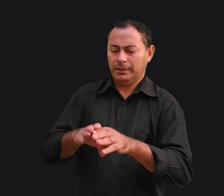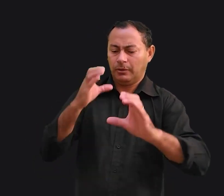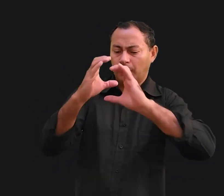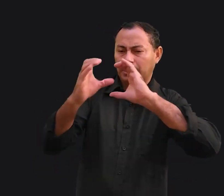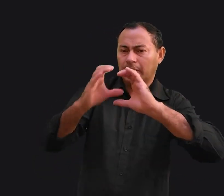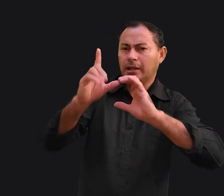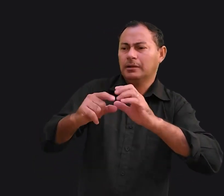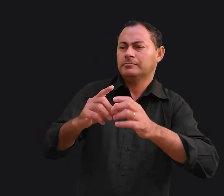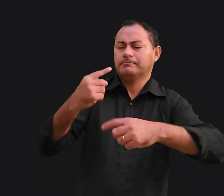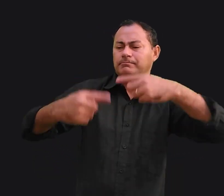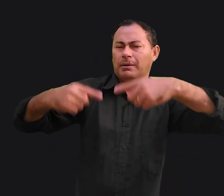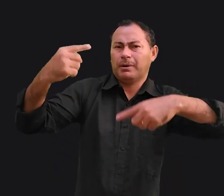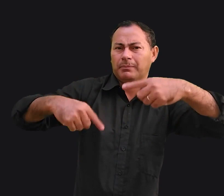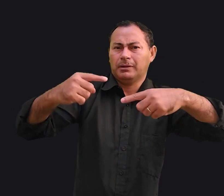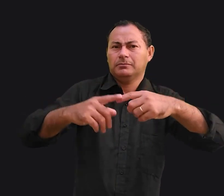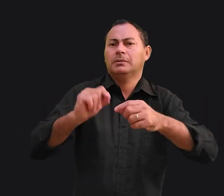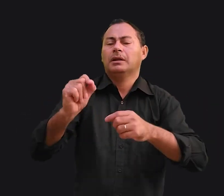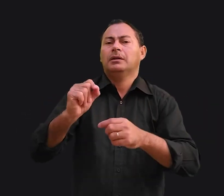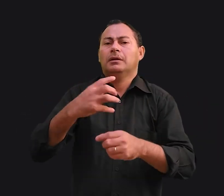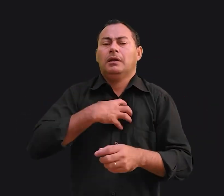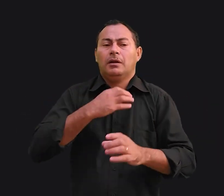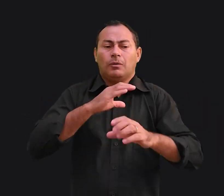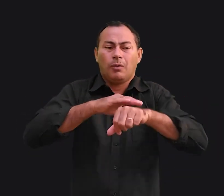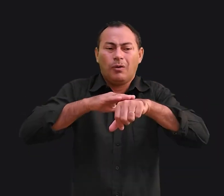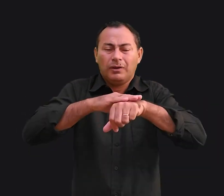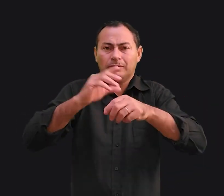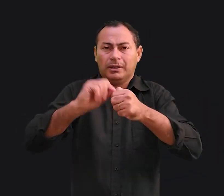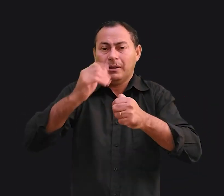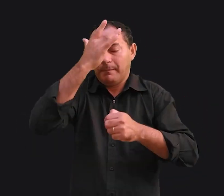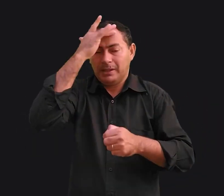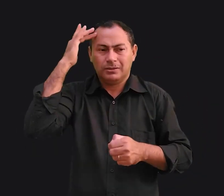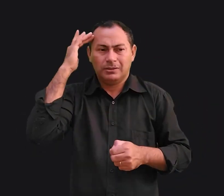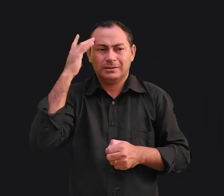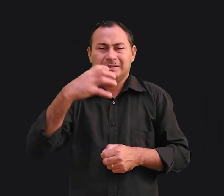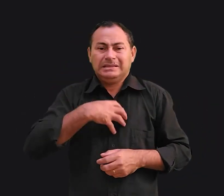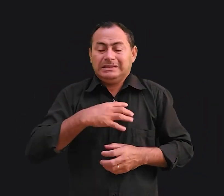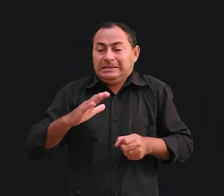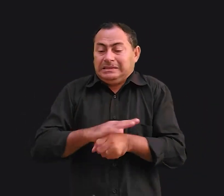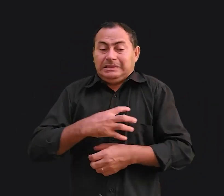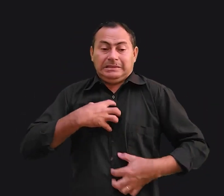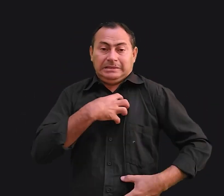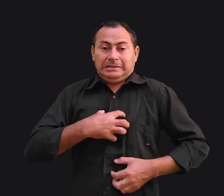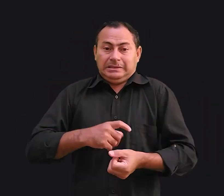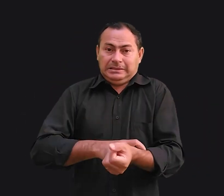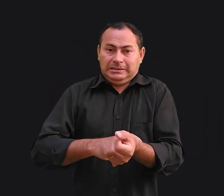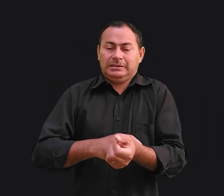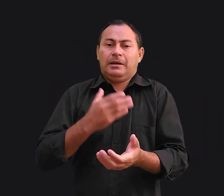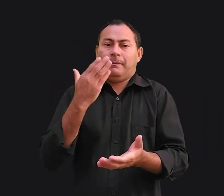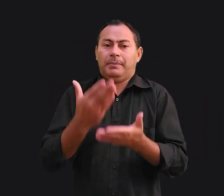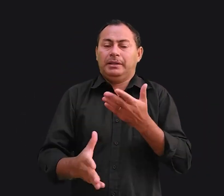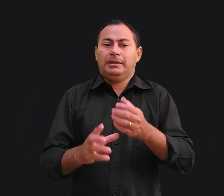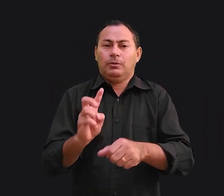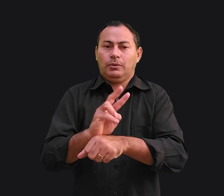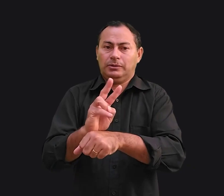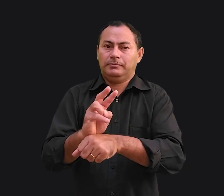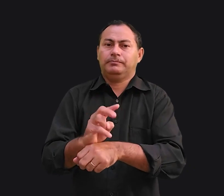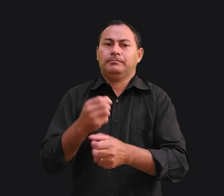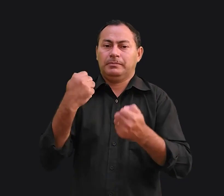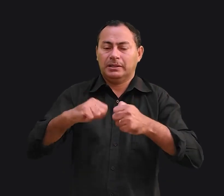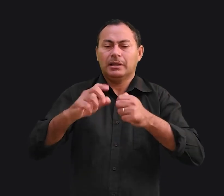comunicação são as discussões, aquele tipo de conversa que leva a pessoa a se encher de raiva e a perder o controle. Devemos nos